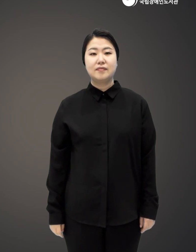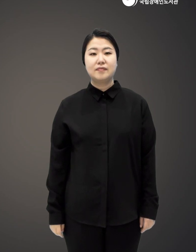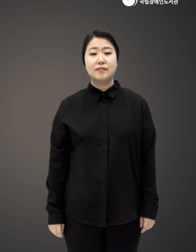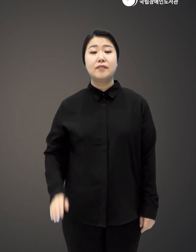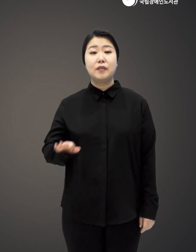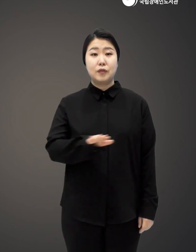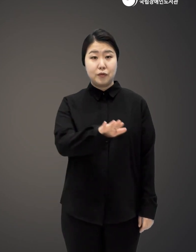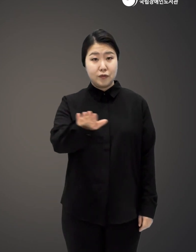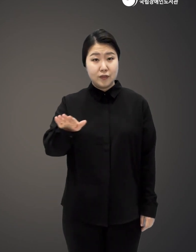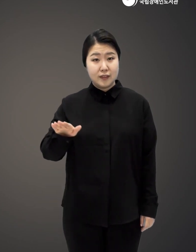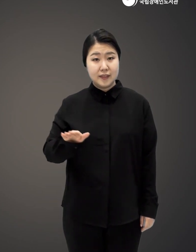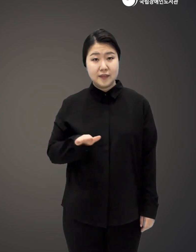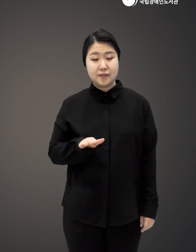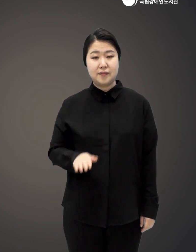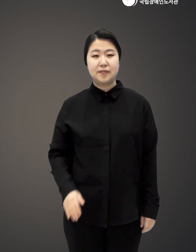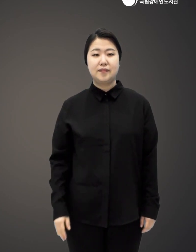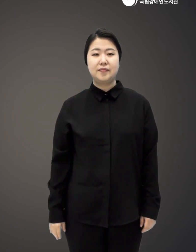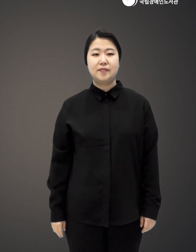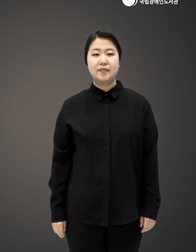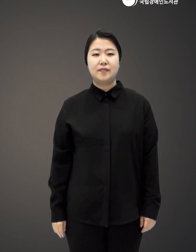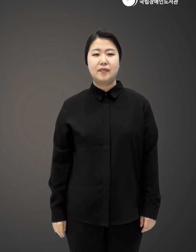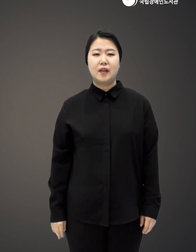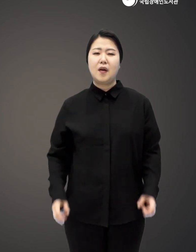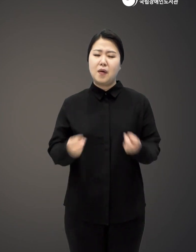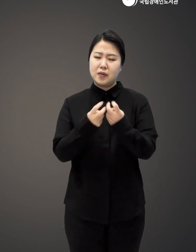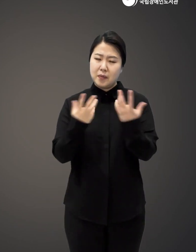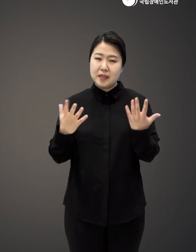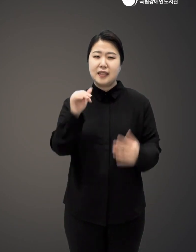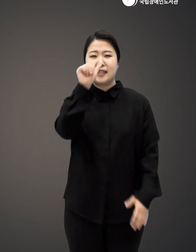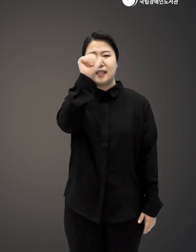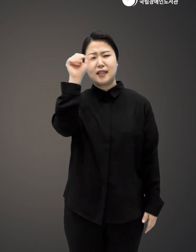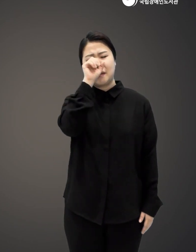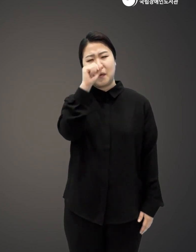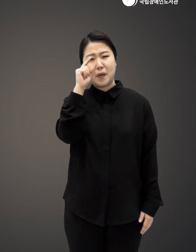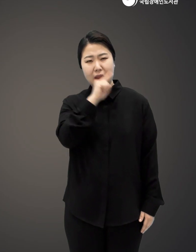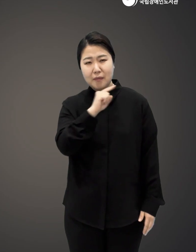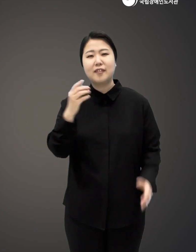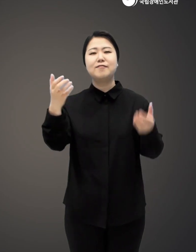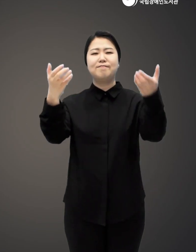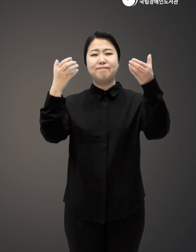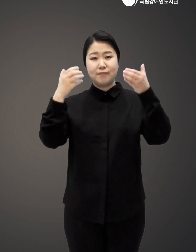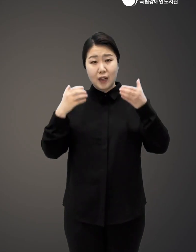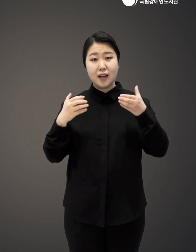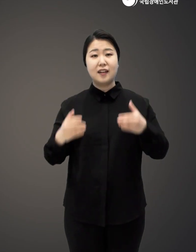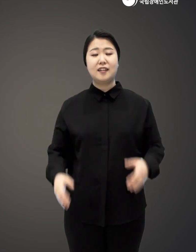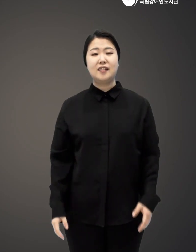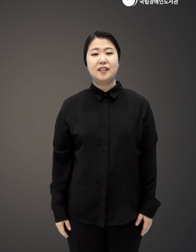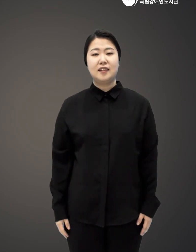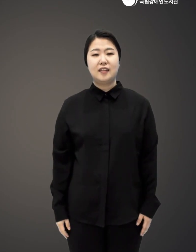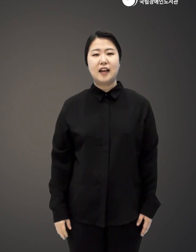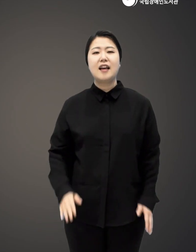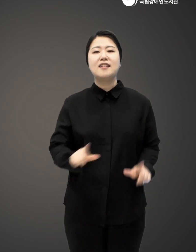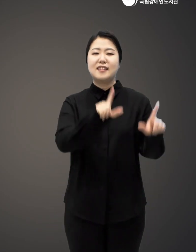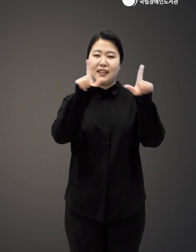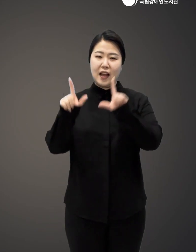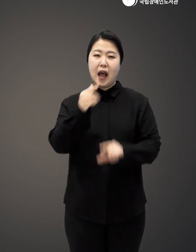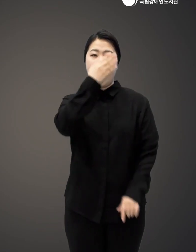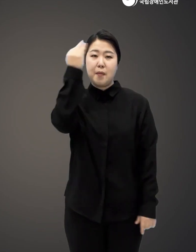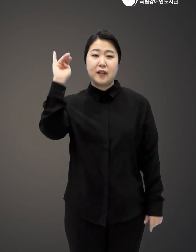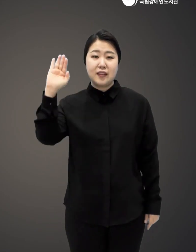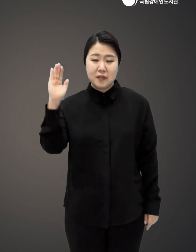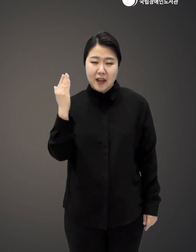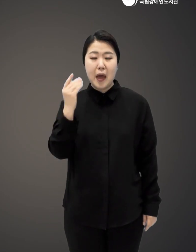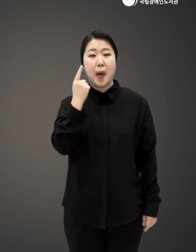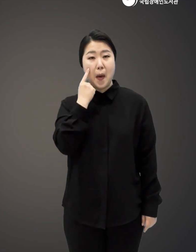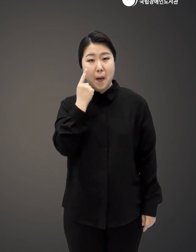그러니까 우리 어김없이 다가오는 삶을 누리고 견디면서 할머니가 될